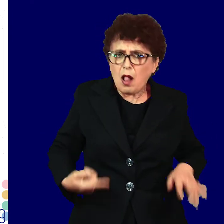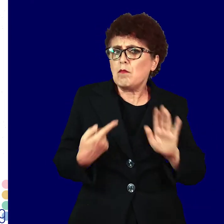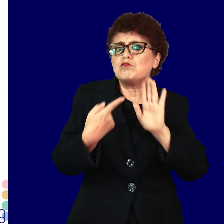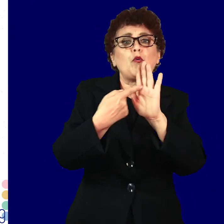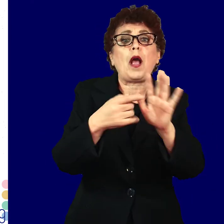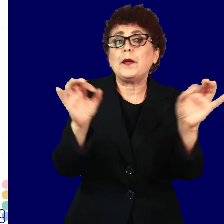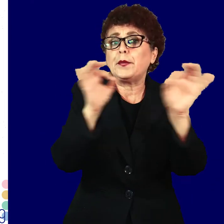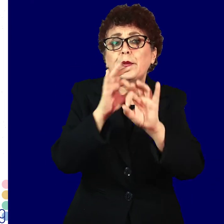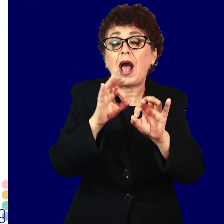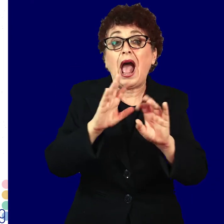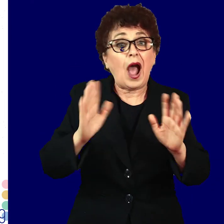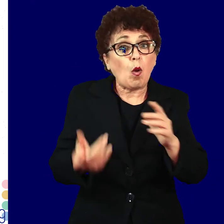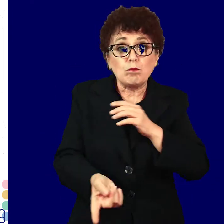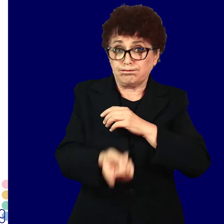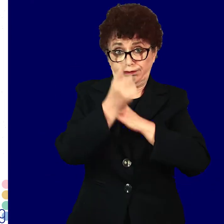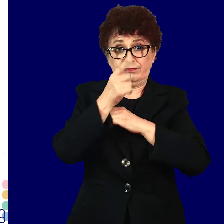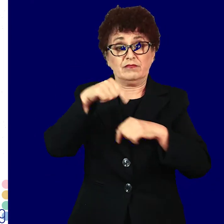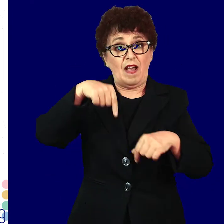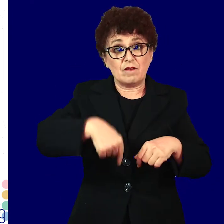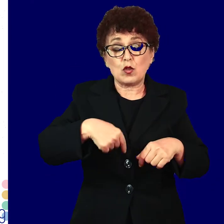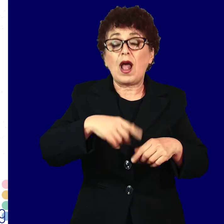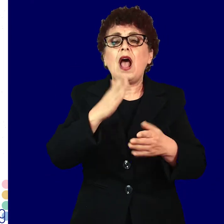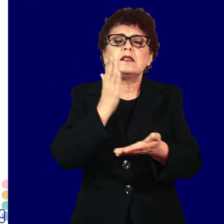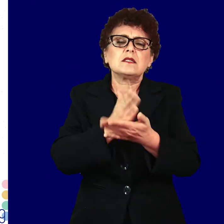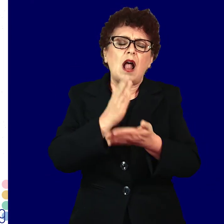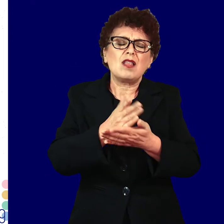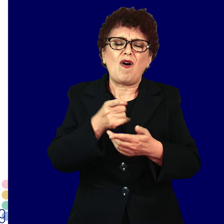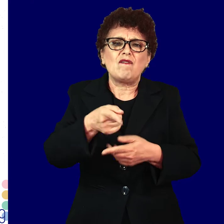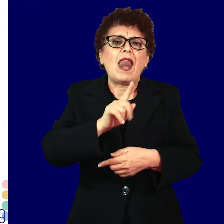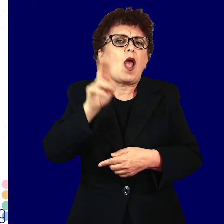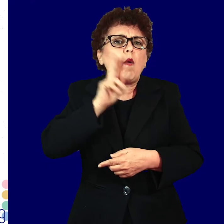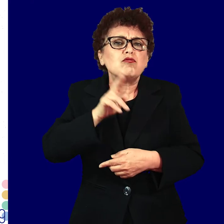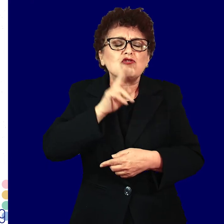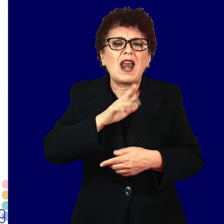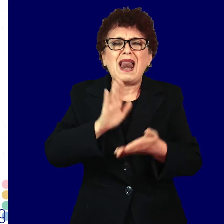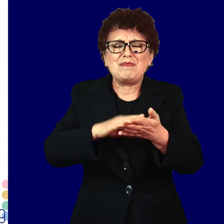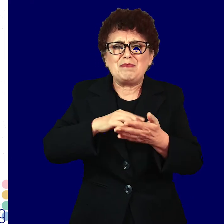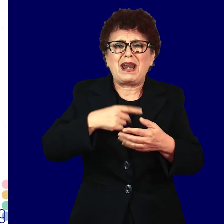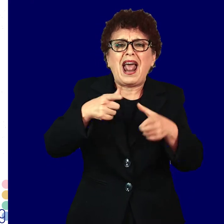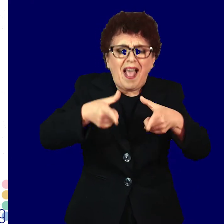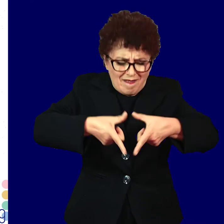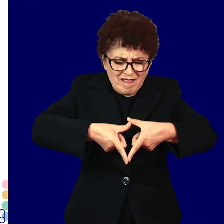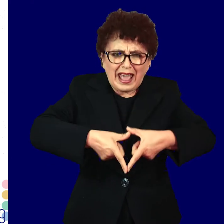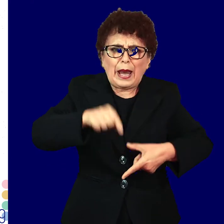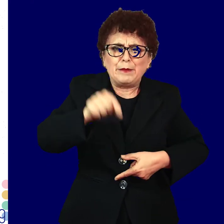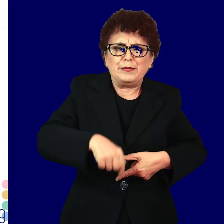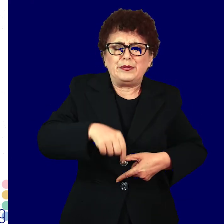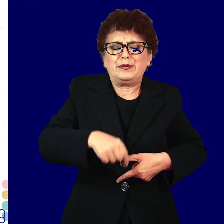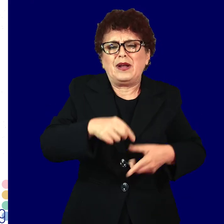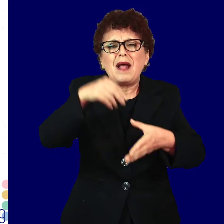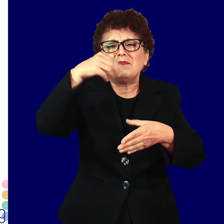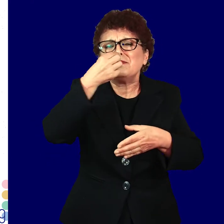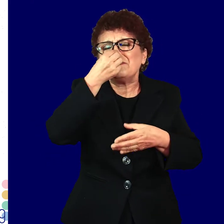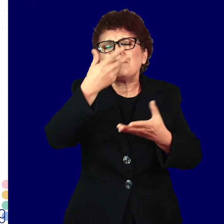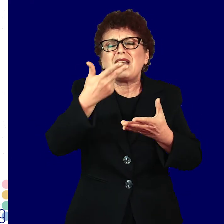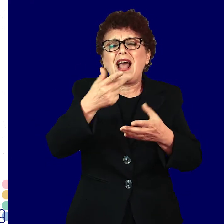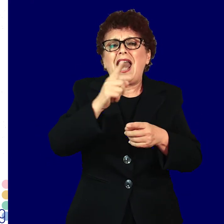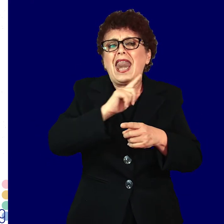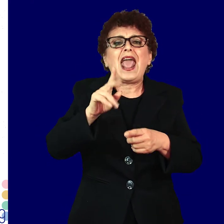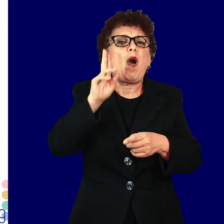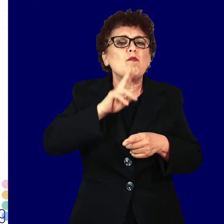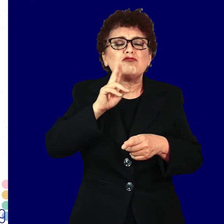но, ако се појават, тие најчесто се невообичајниот секрет од вагината, секрет со